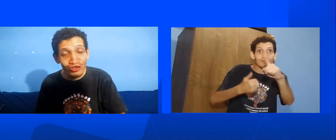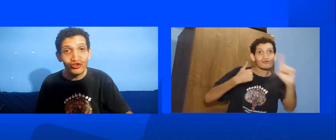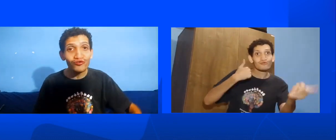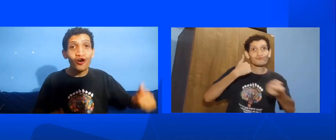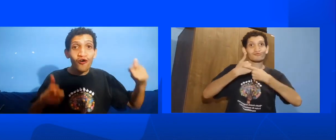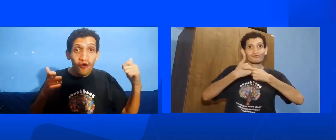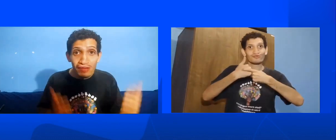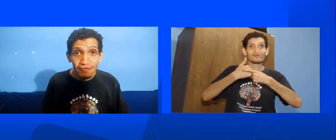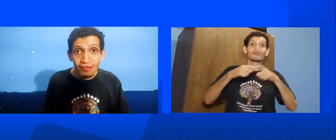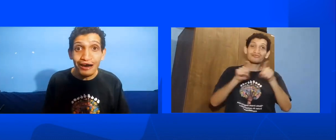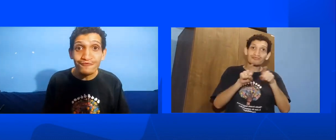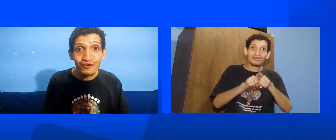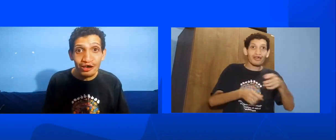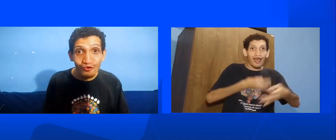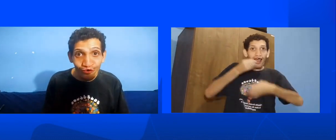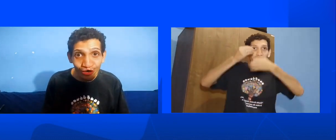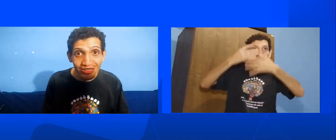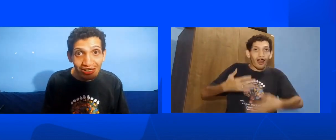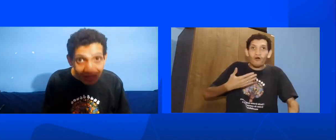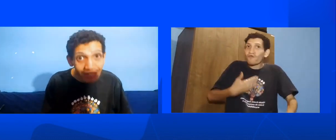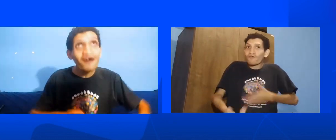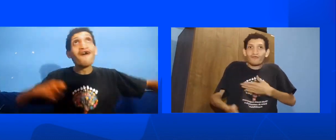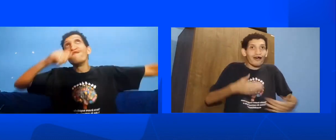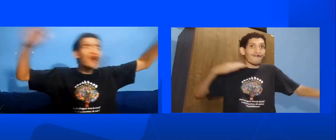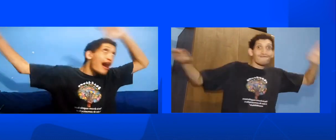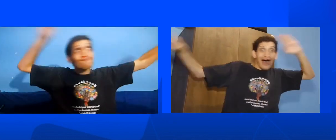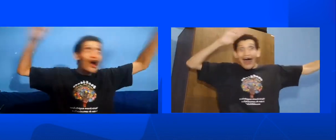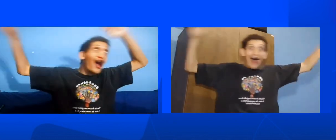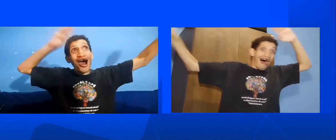o vídeo Comentar É hoje E VEMO